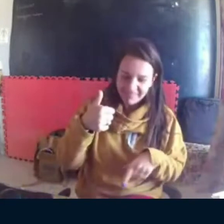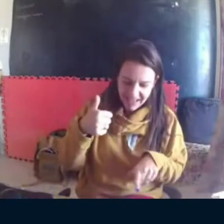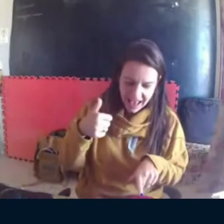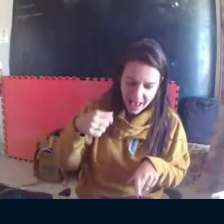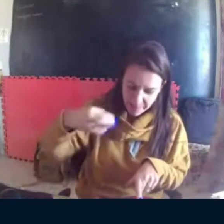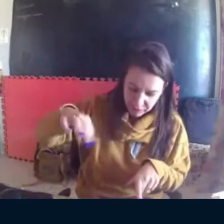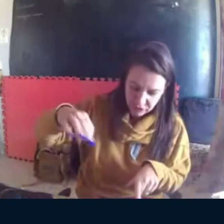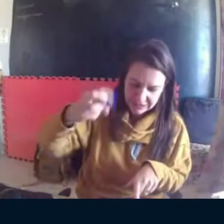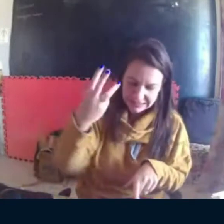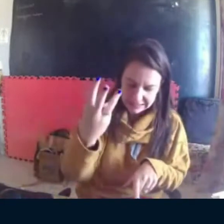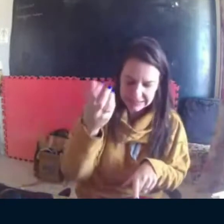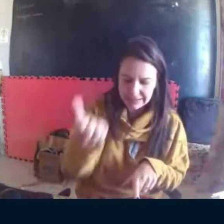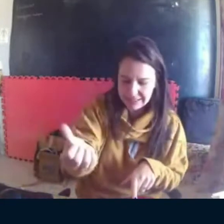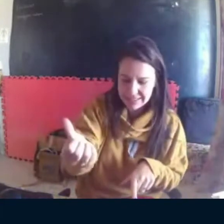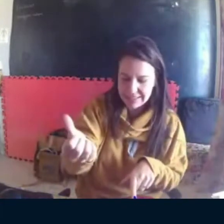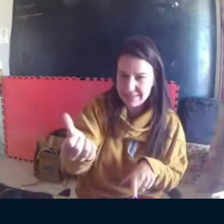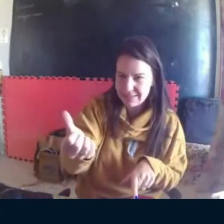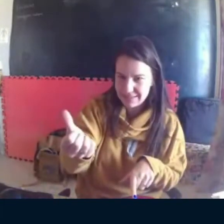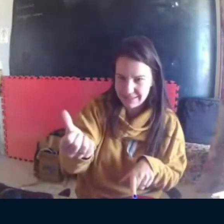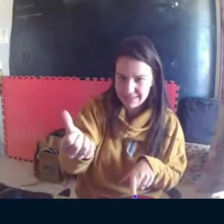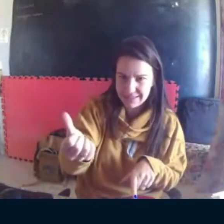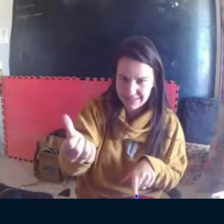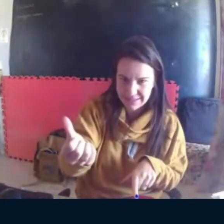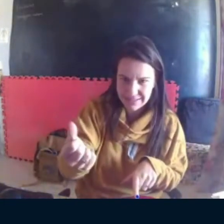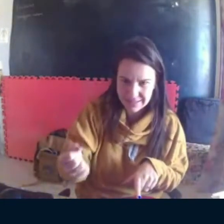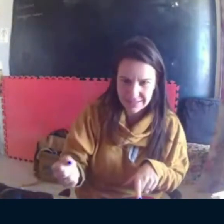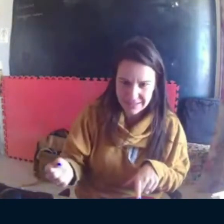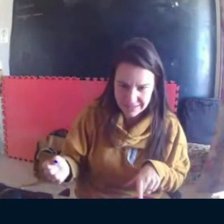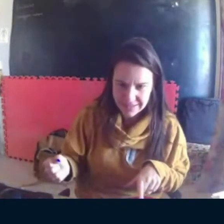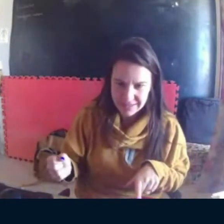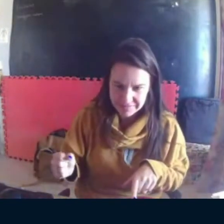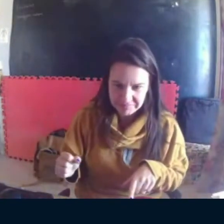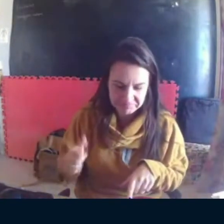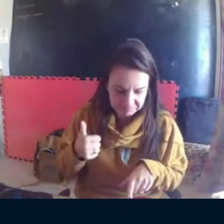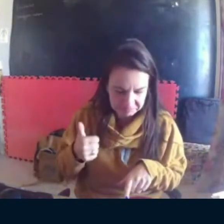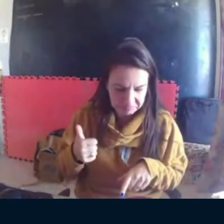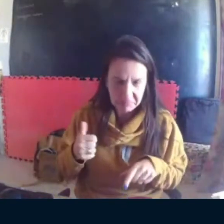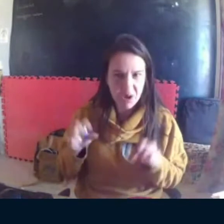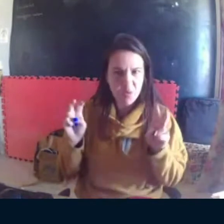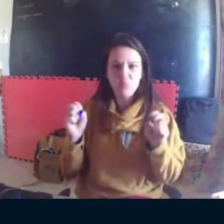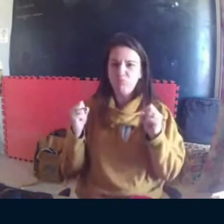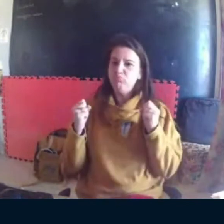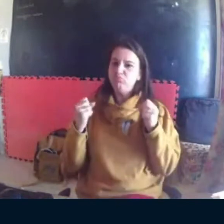Eu achei bem interessante essa frase sua, achei bem impactante.